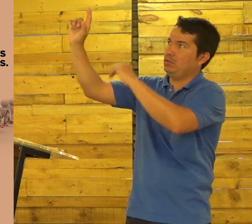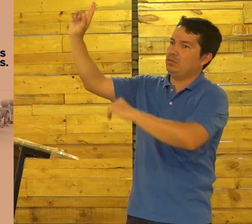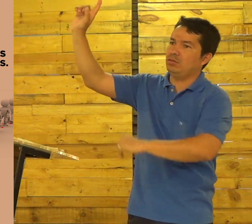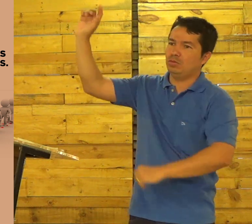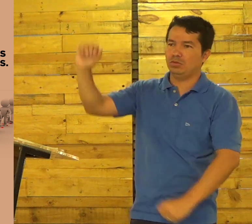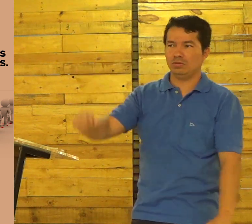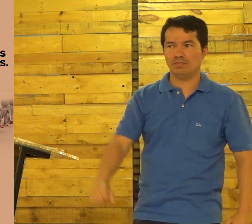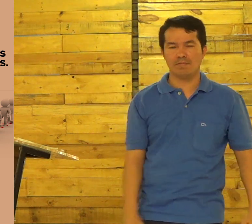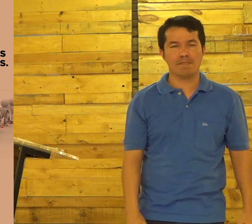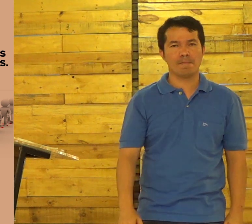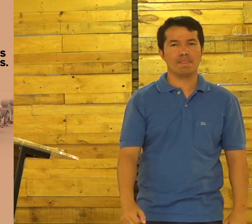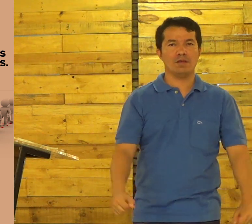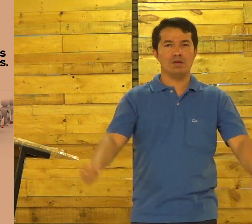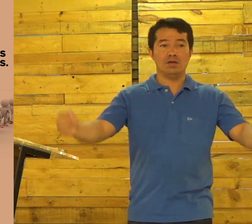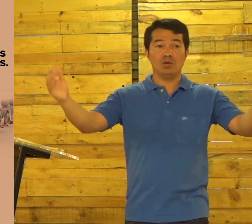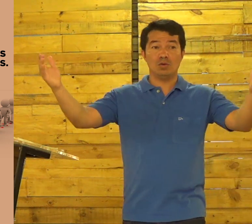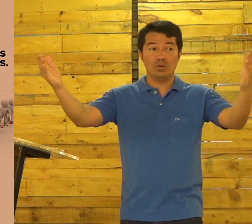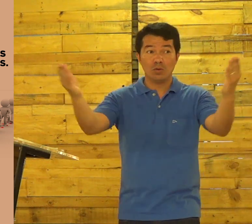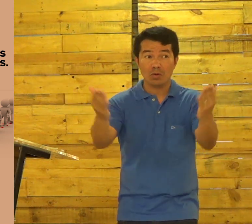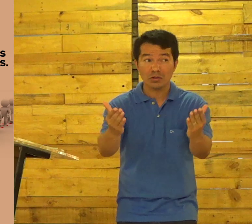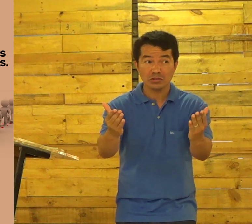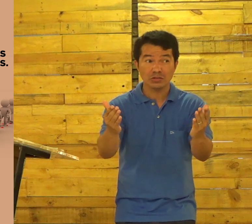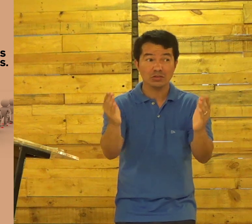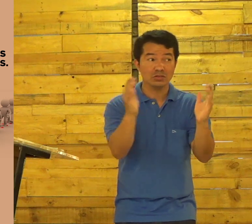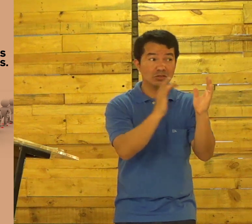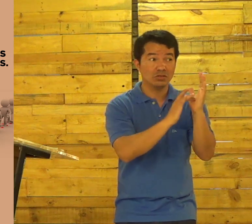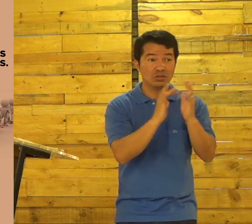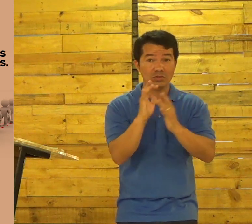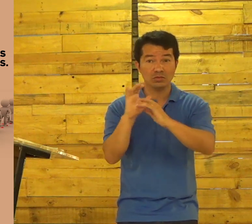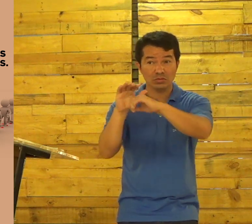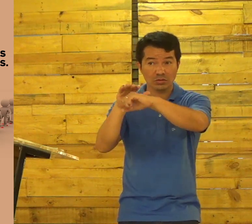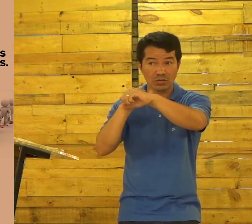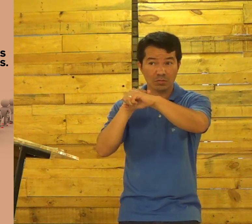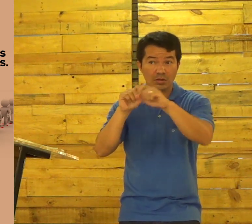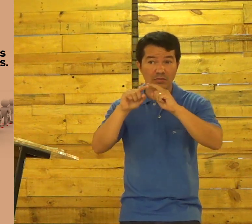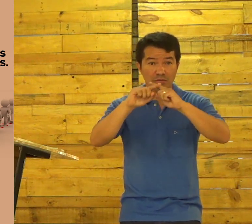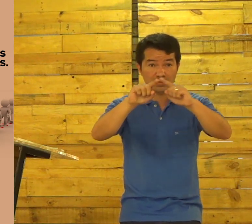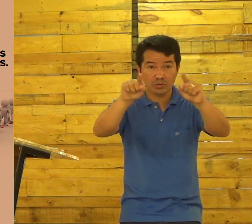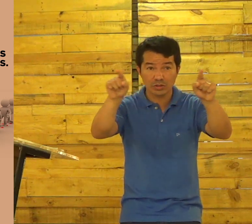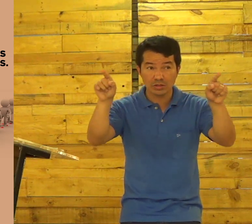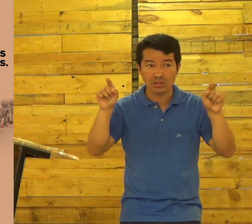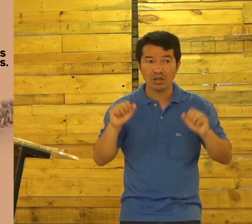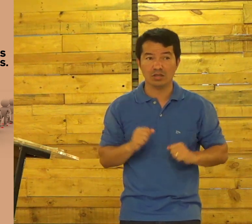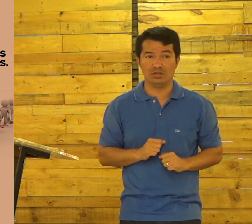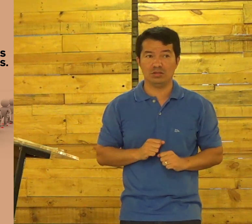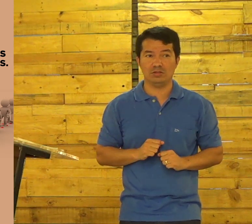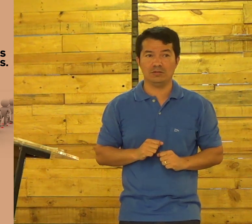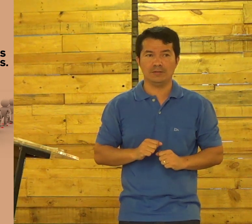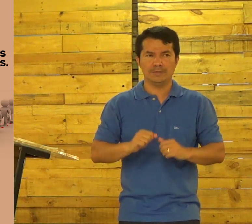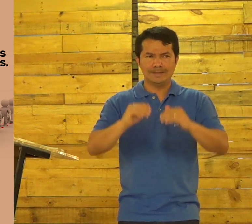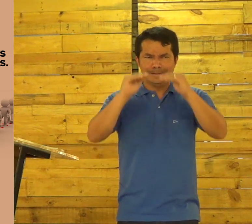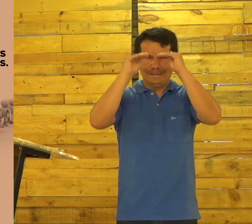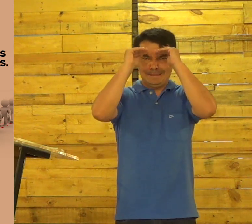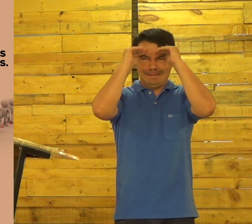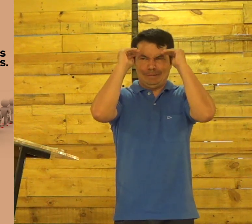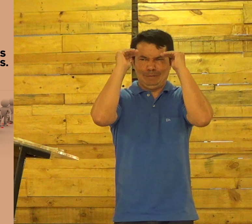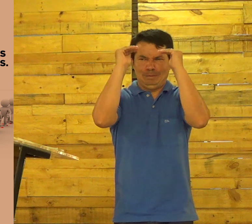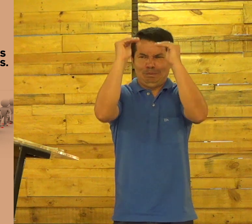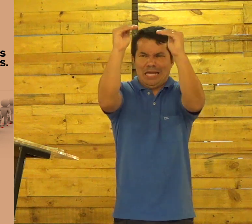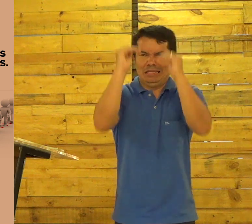Você precisa Obedecer A Deus Hoje Jesus Chama você Para